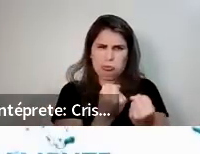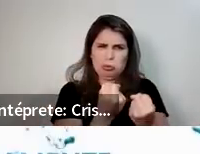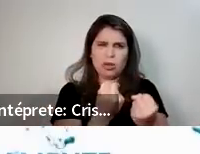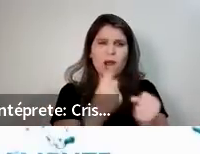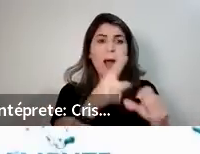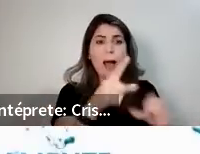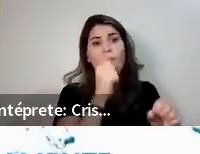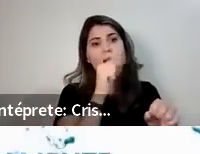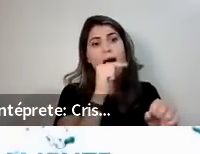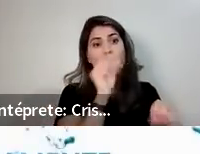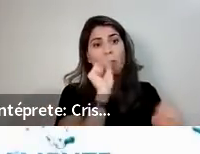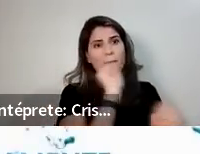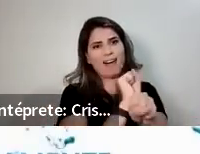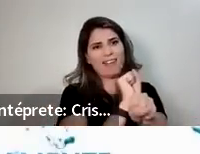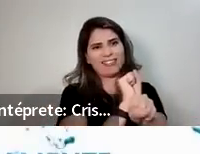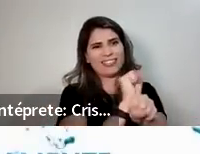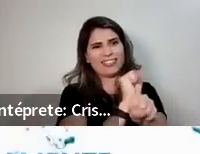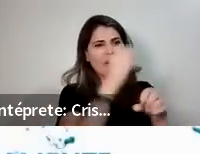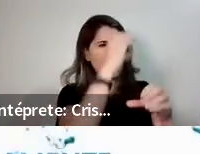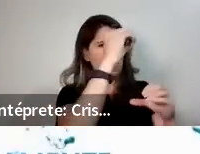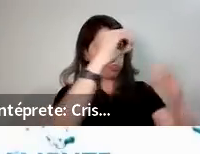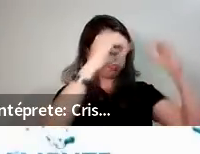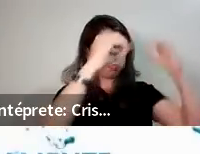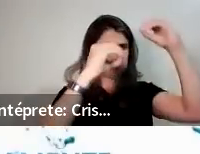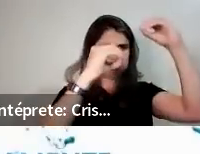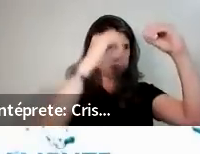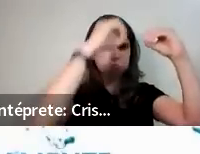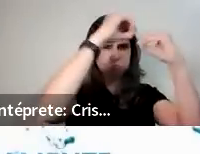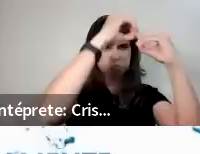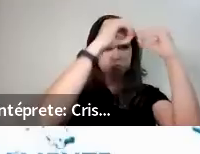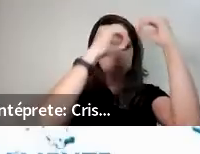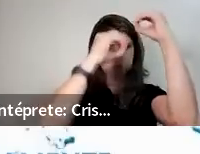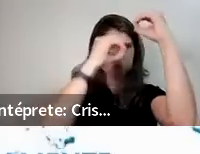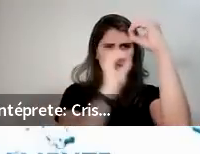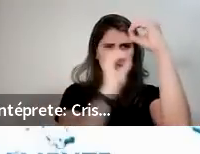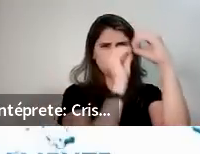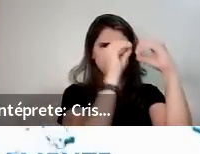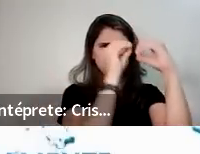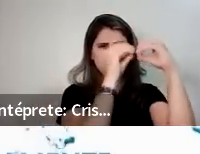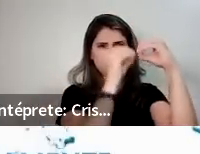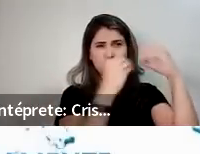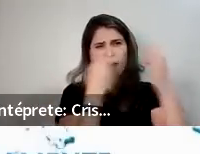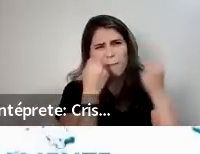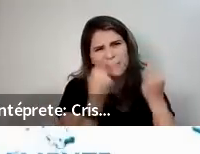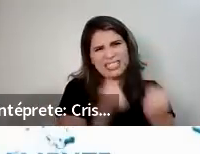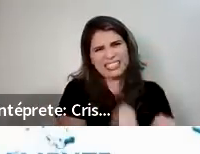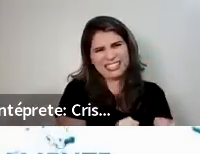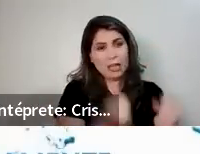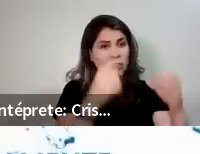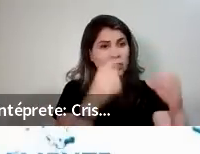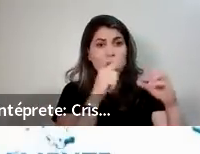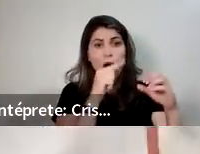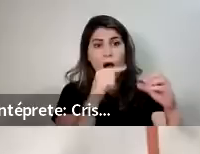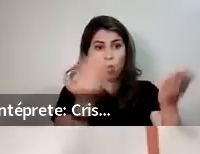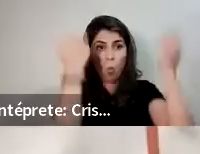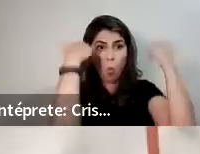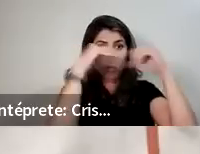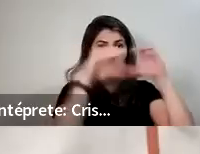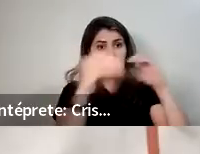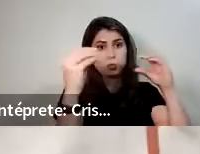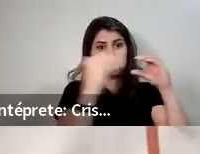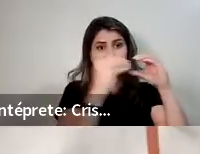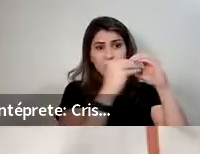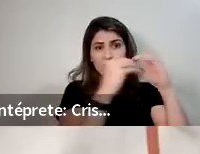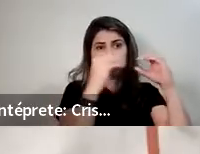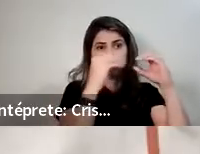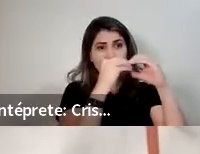com esses clusters, essas macromoléculas que impedem o seu organismo de absorver a água, né? E olha só, depois